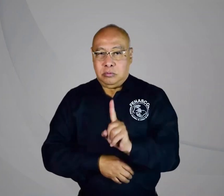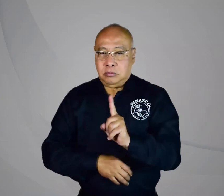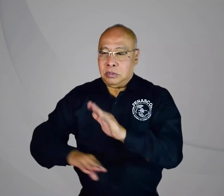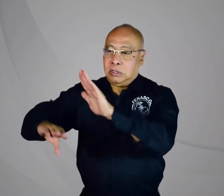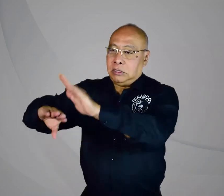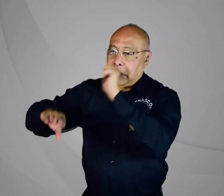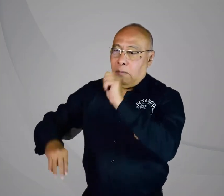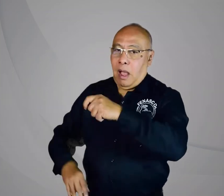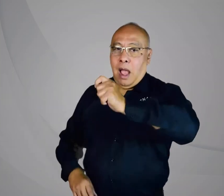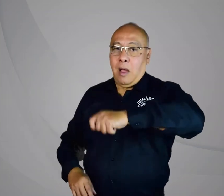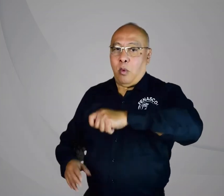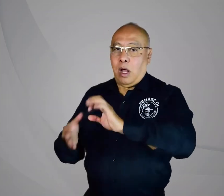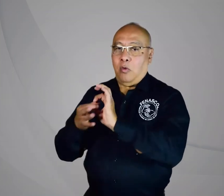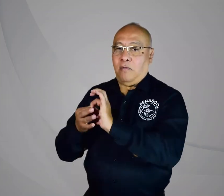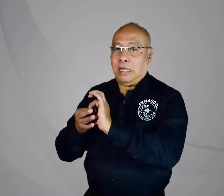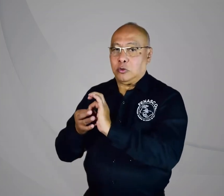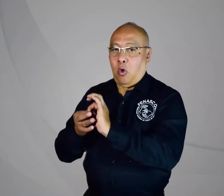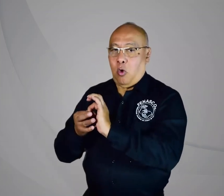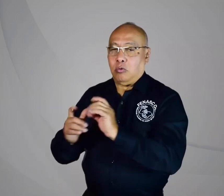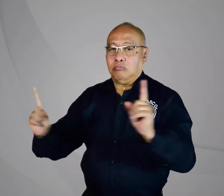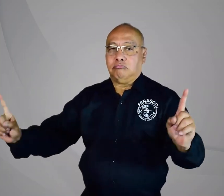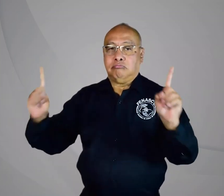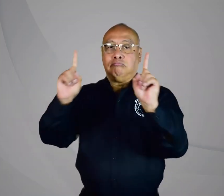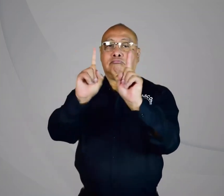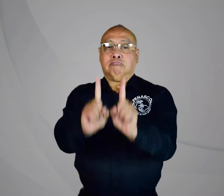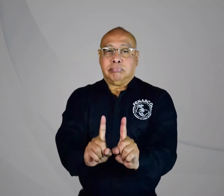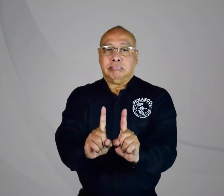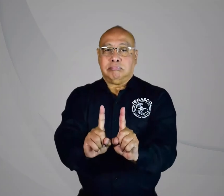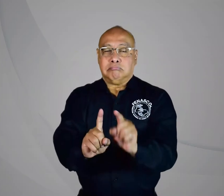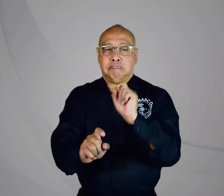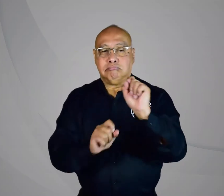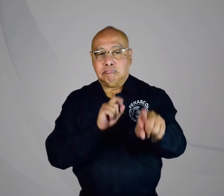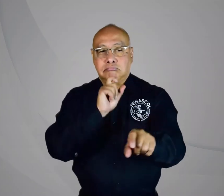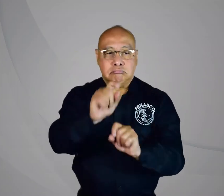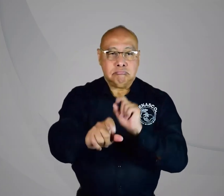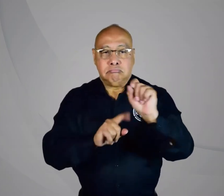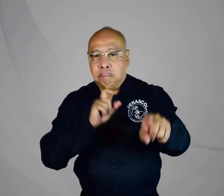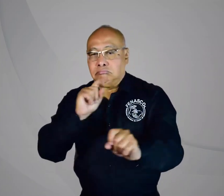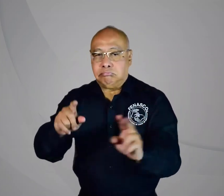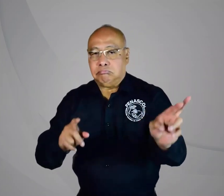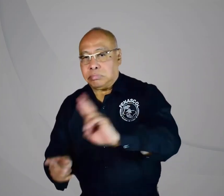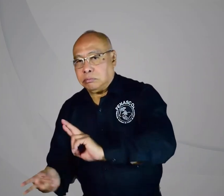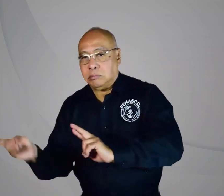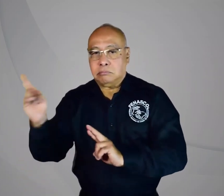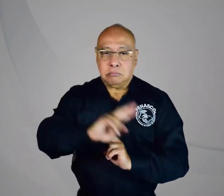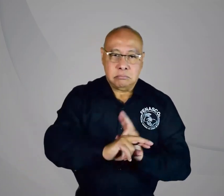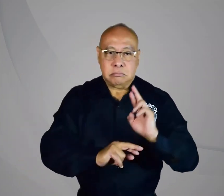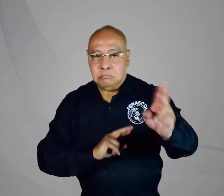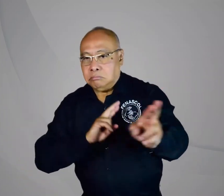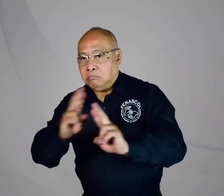el abogado de la Federación Nacional de Sordos. Allí, el Consejo de Estado empezó a hacer la consulta y la investigación respecto